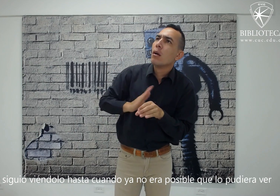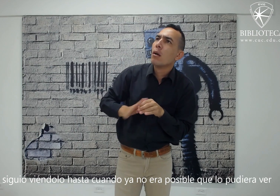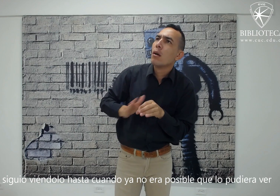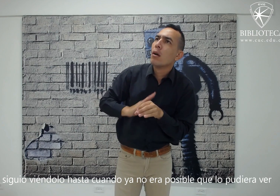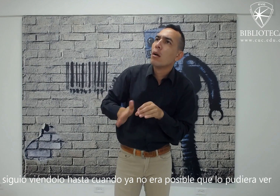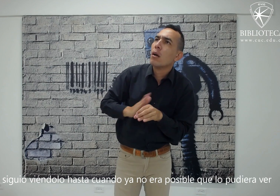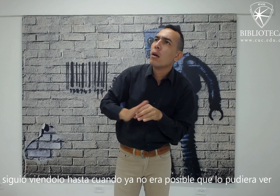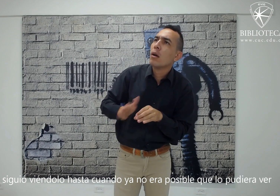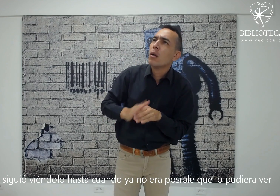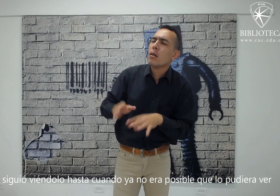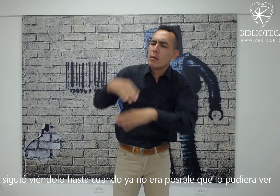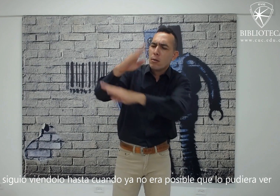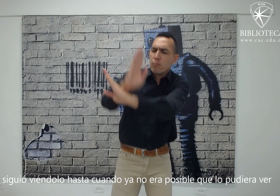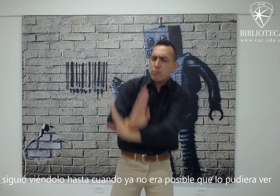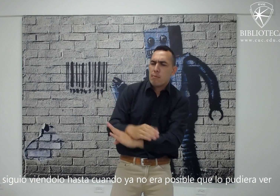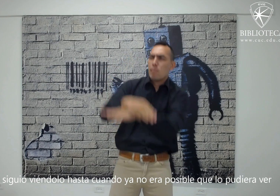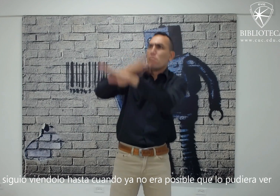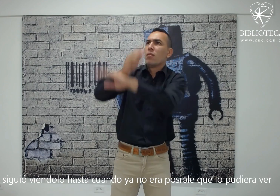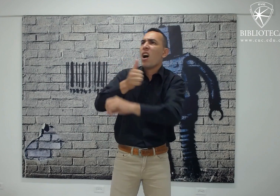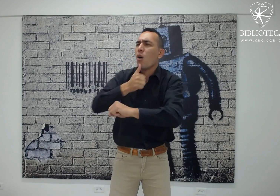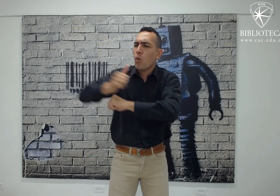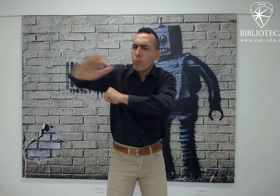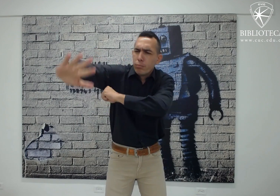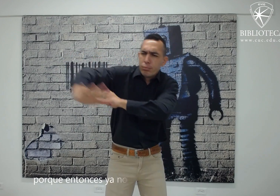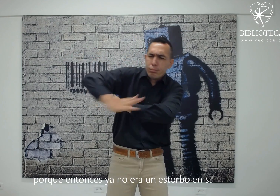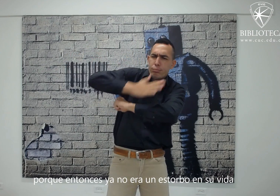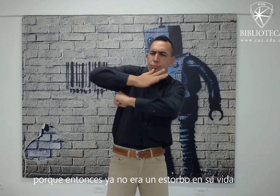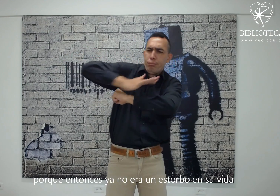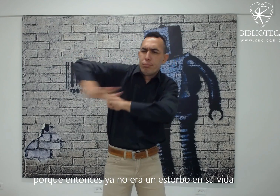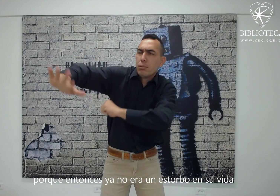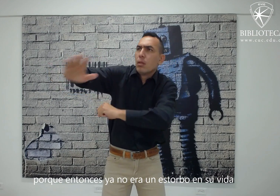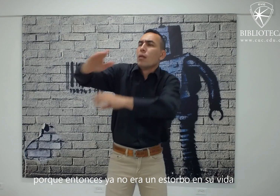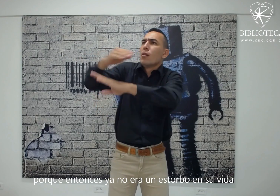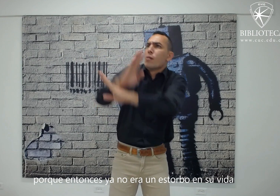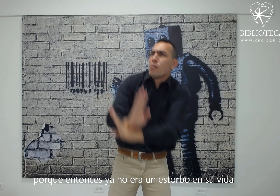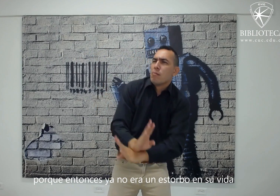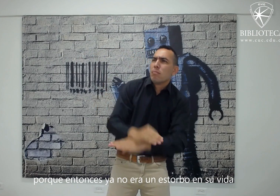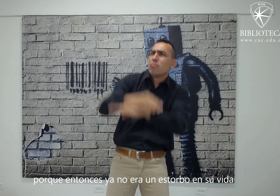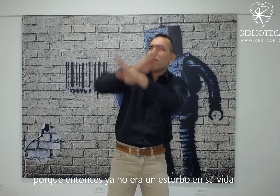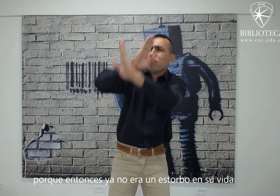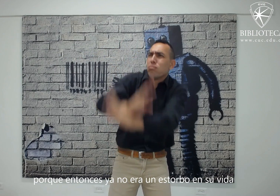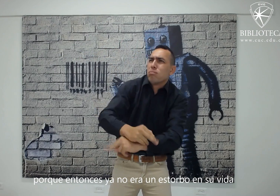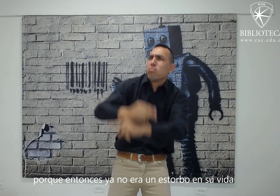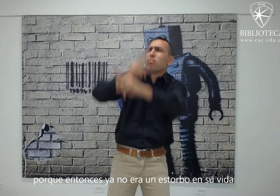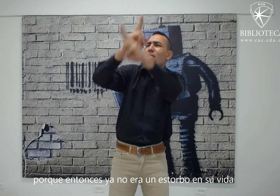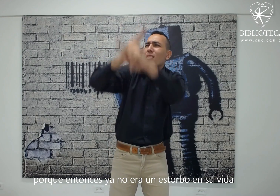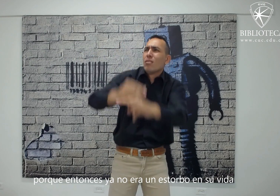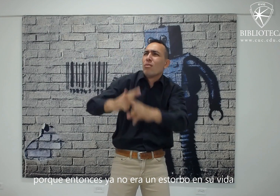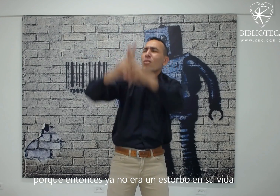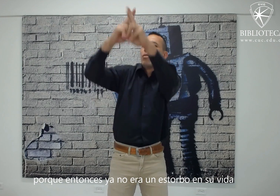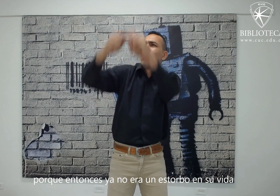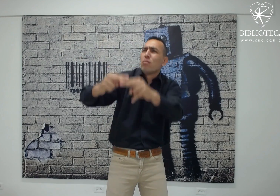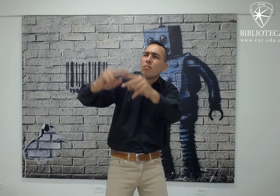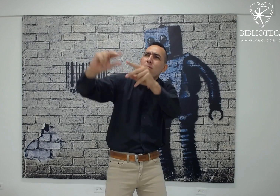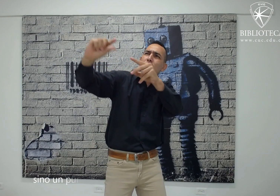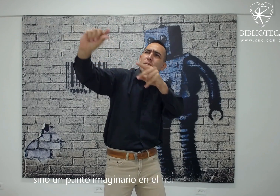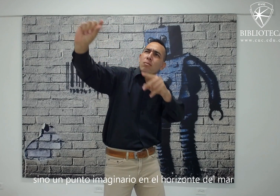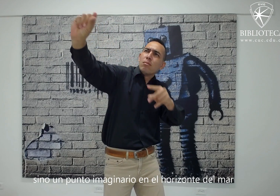no era posible que lo pudiera ver porque entonces ya no era un estorbo en su vida sino un